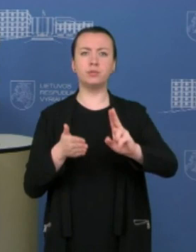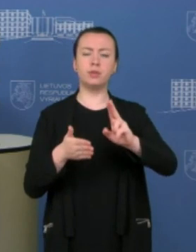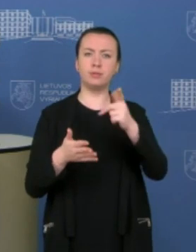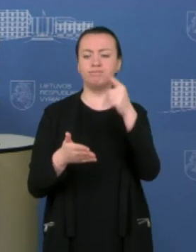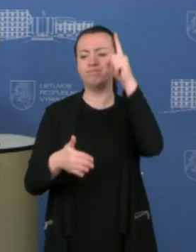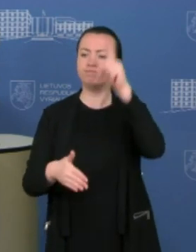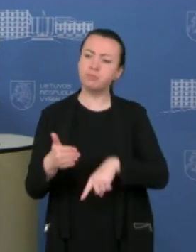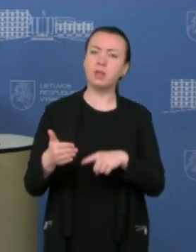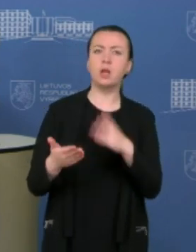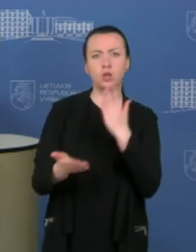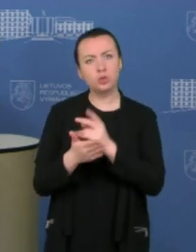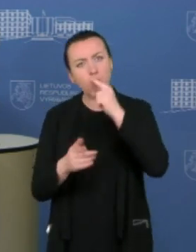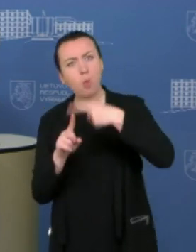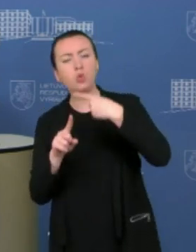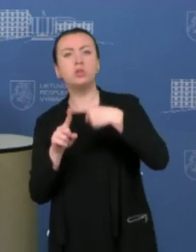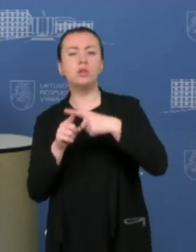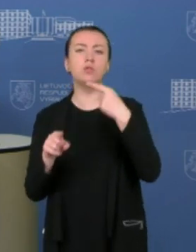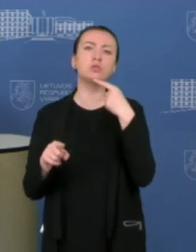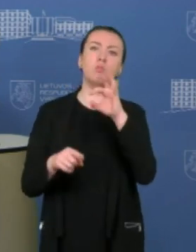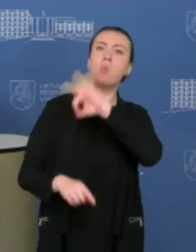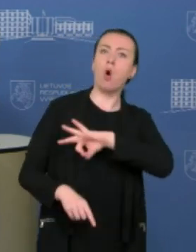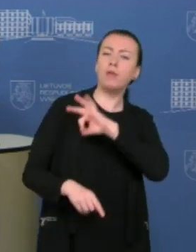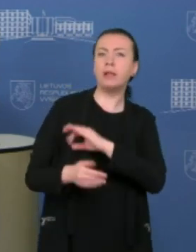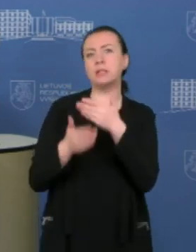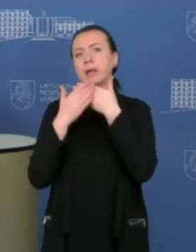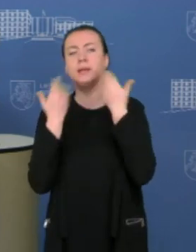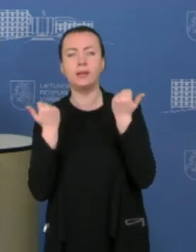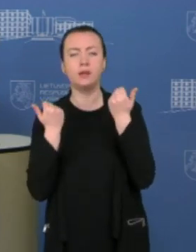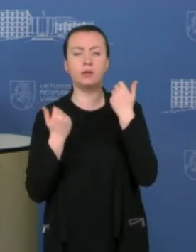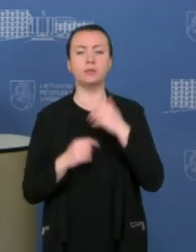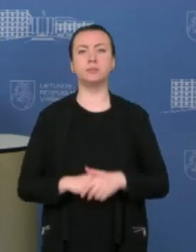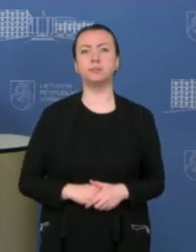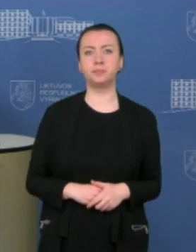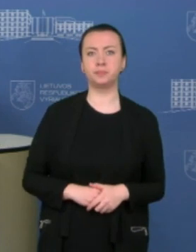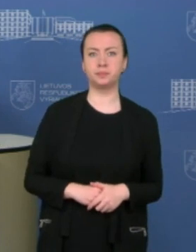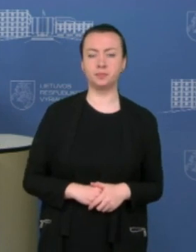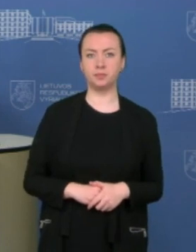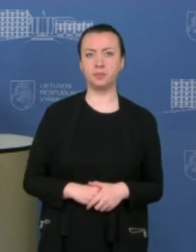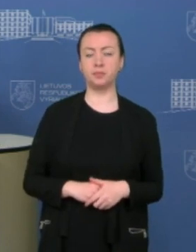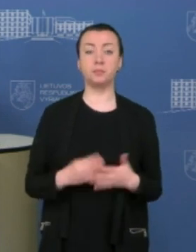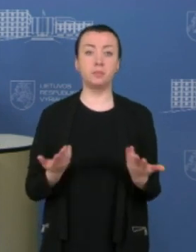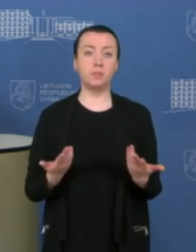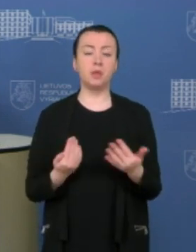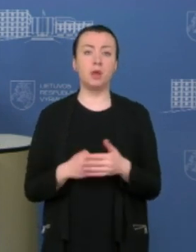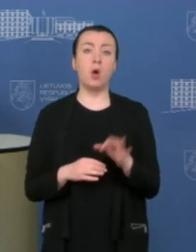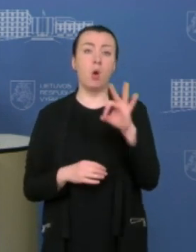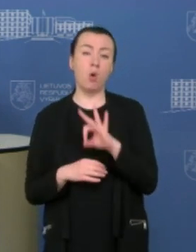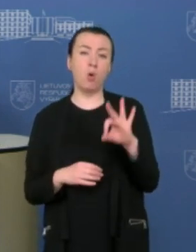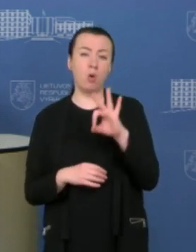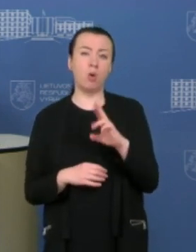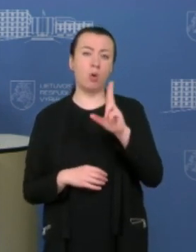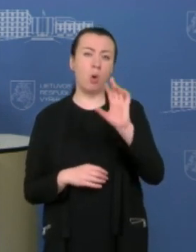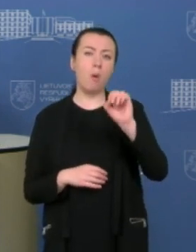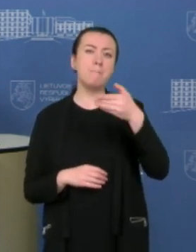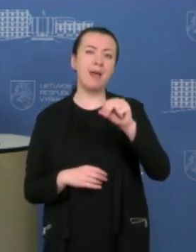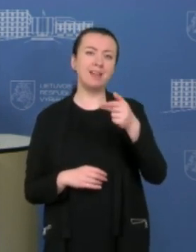pozityvus poveikis iš tų priemonių, kurios buvo priimtos pastaruoju metu. Taip, kad manome, kad